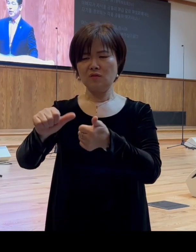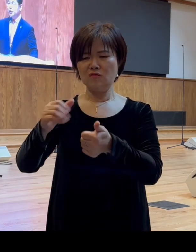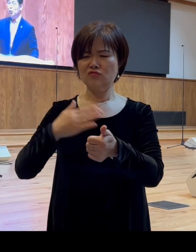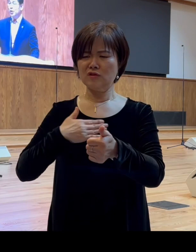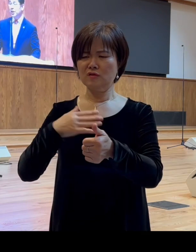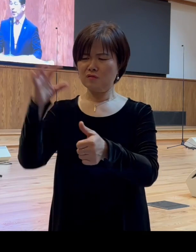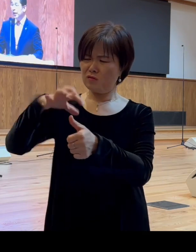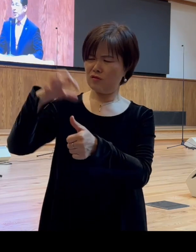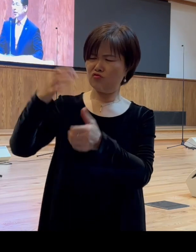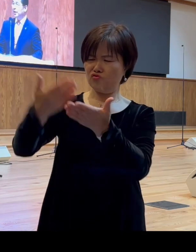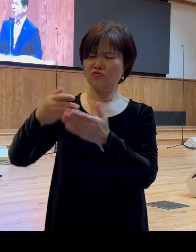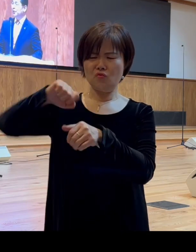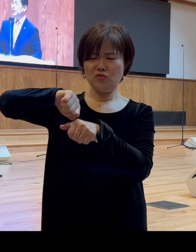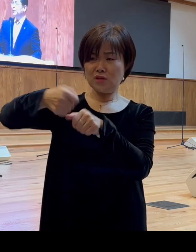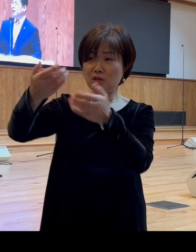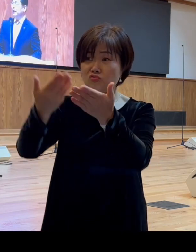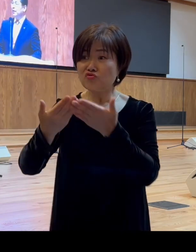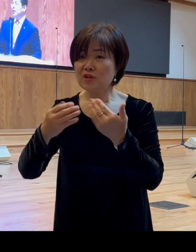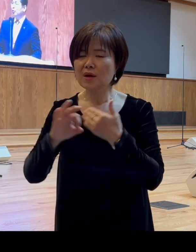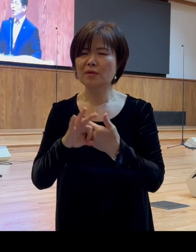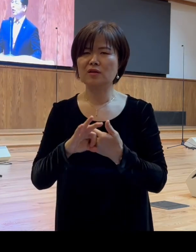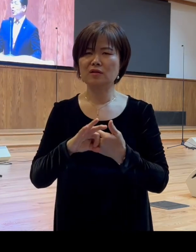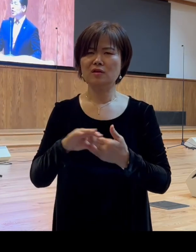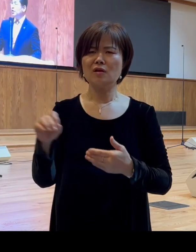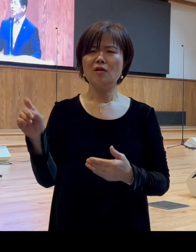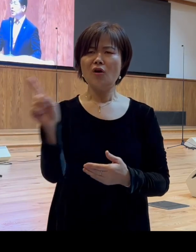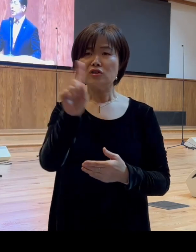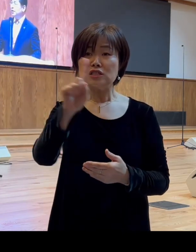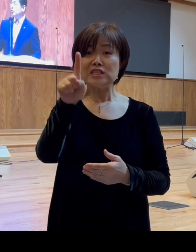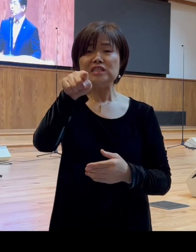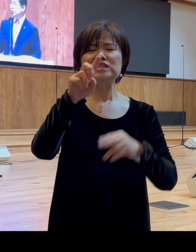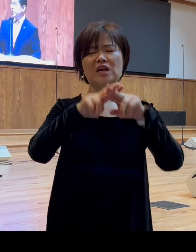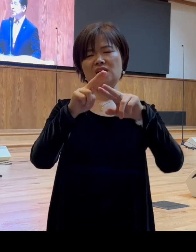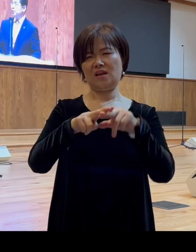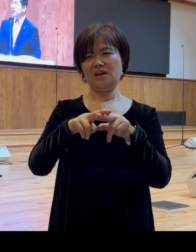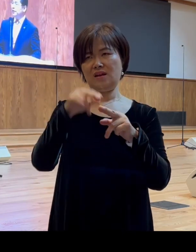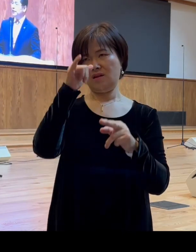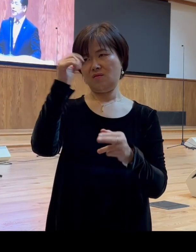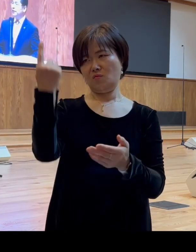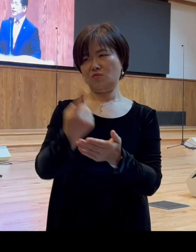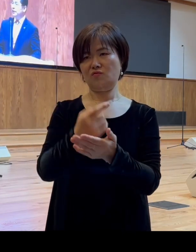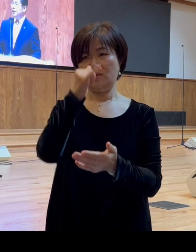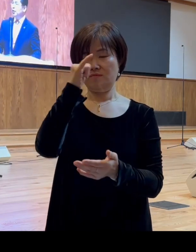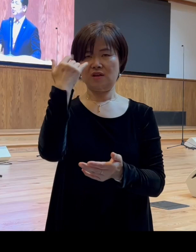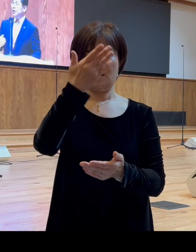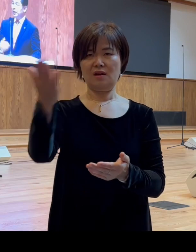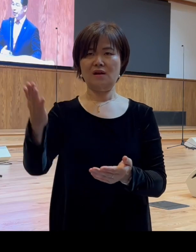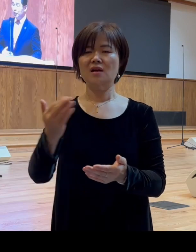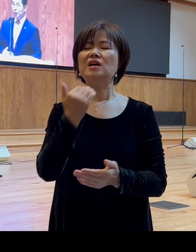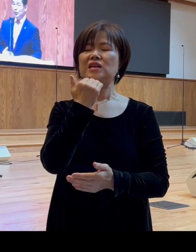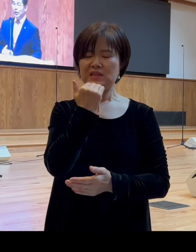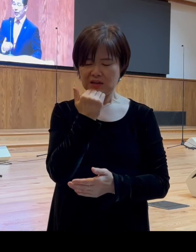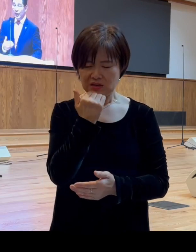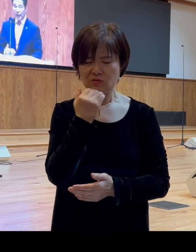징계하신다면 우리가 어찌 이 자리에 있을 수 있겠습니까 그럼 기다리시고 인내하시고